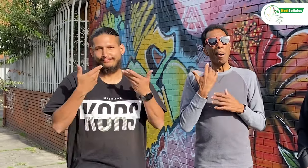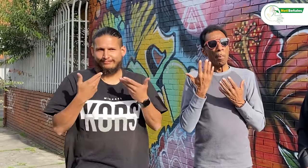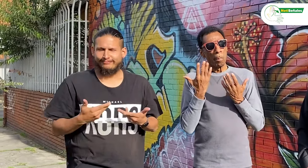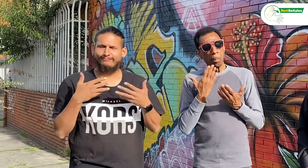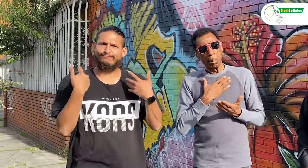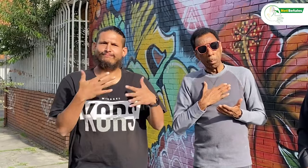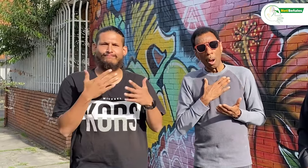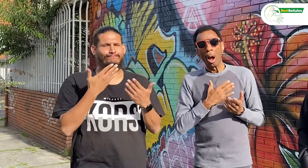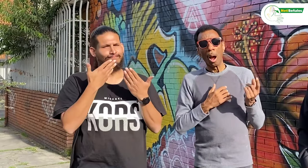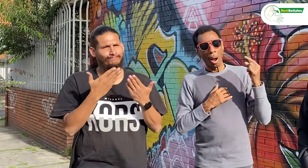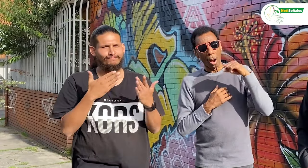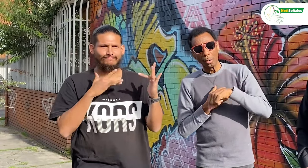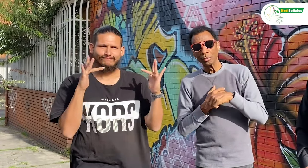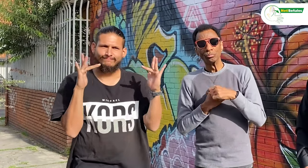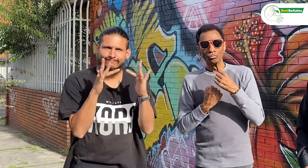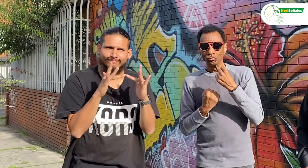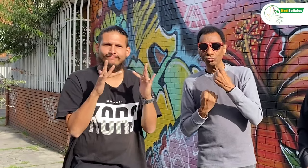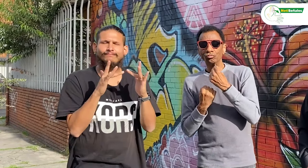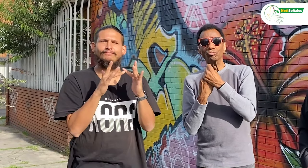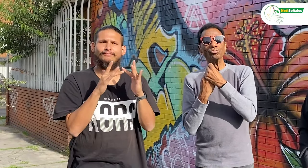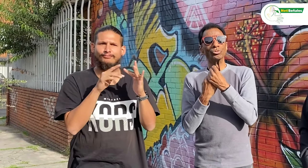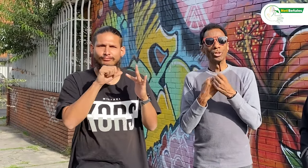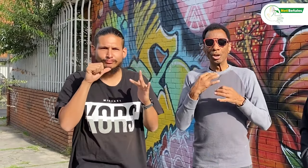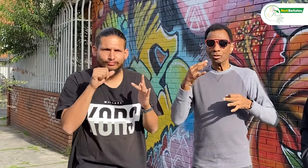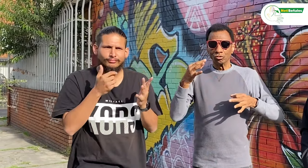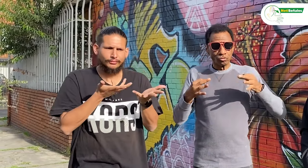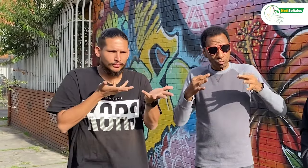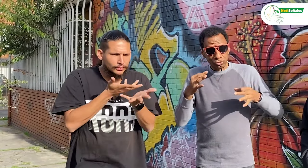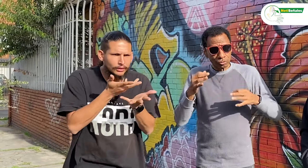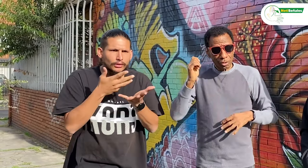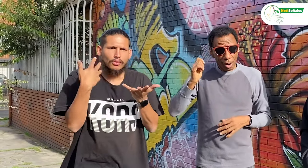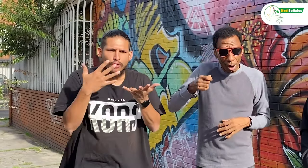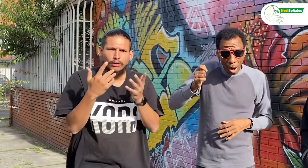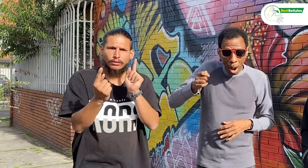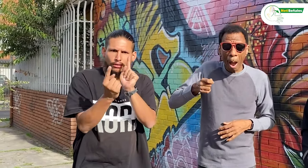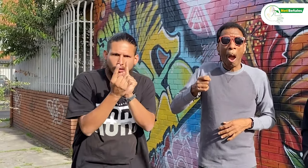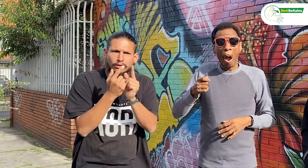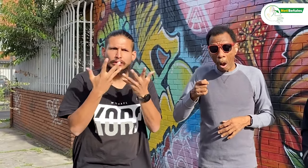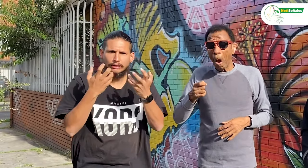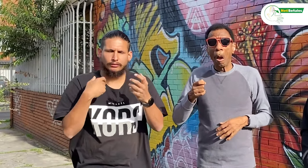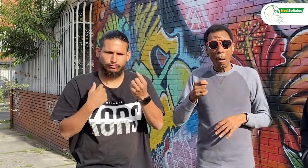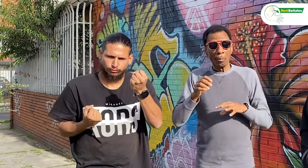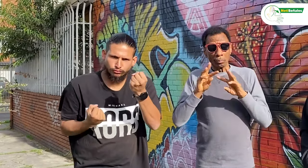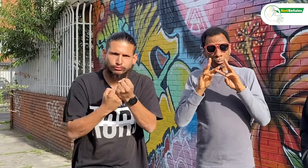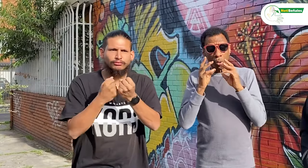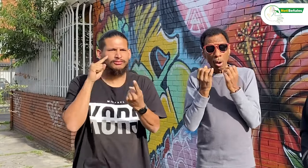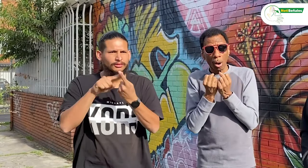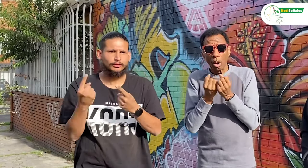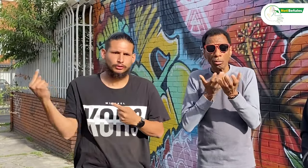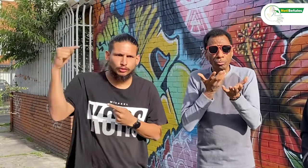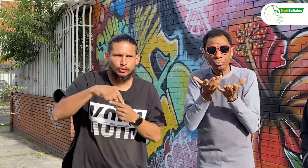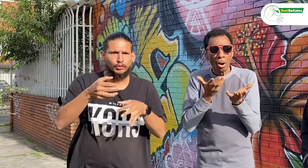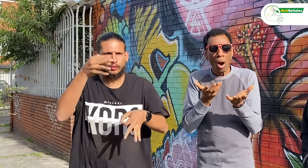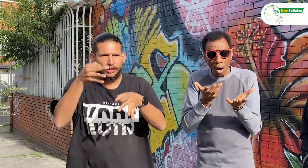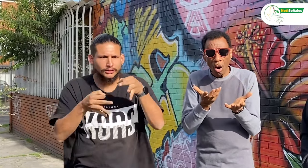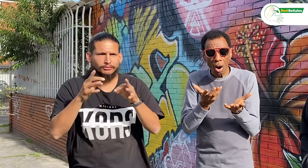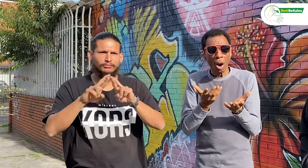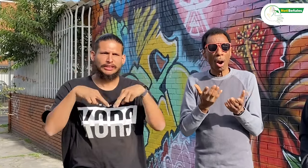Ha sido maravillosa esta invitación. Sebastián se puso en contacto conmigo para ser jurado y yo quise apoyar.